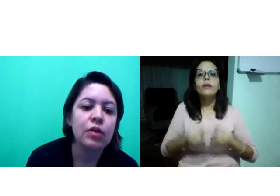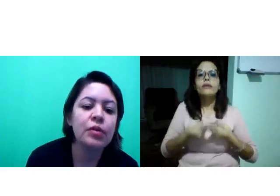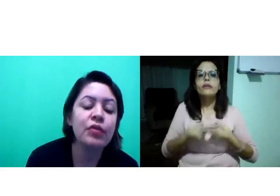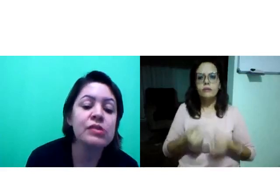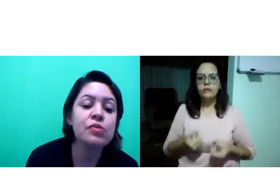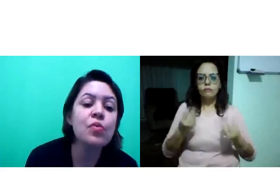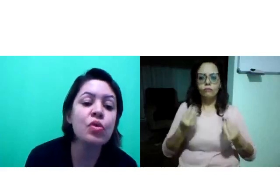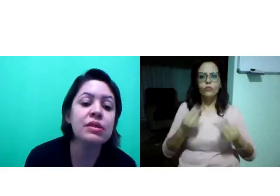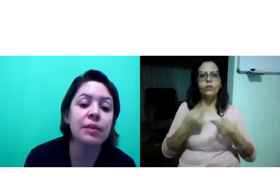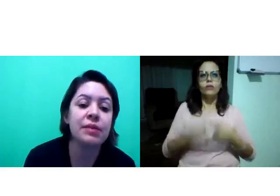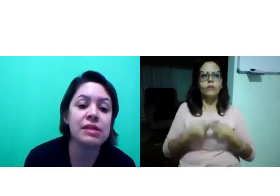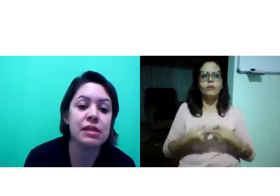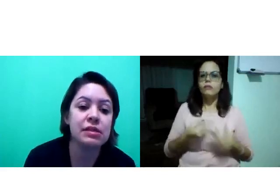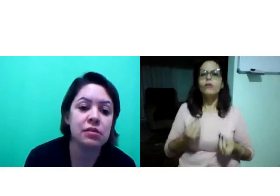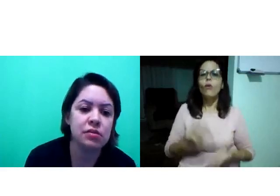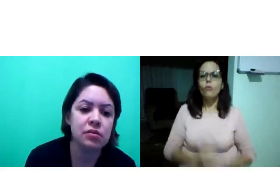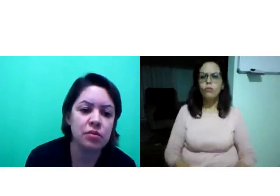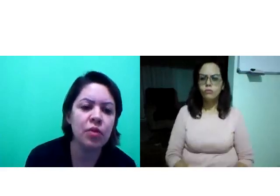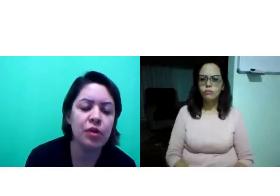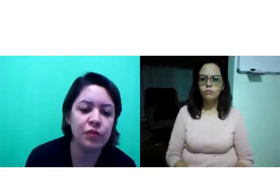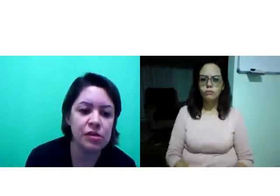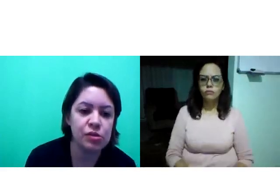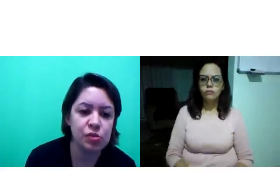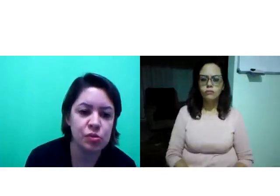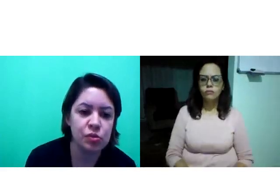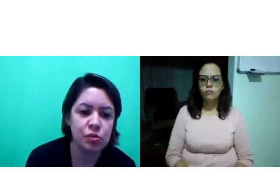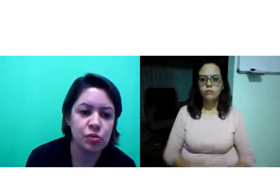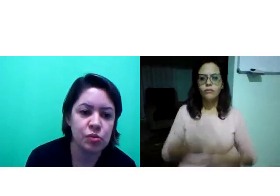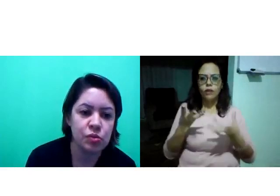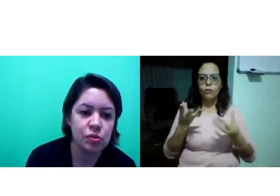Como que eu faço muita paciência? Como que eu faço?